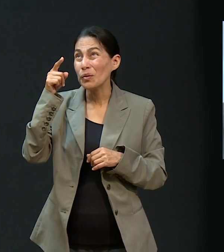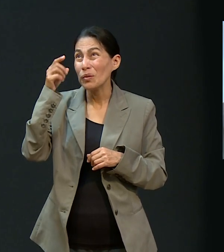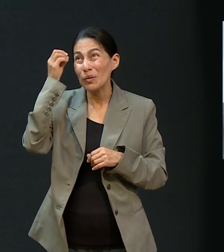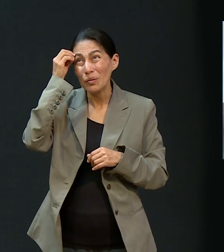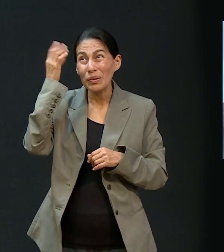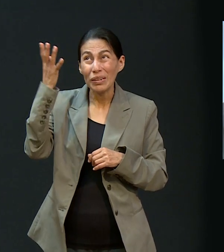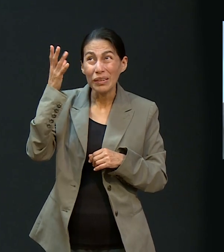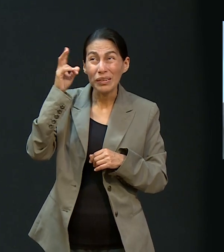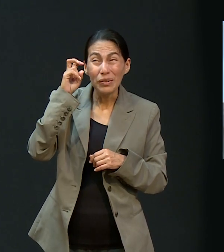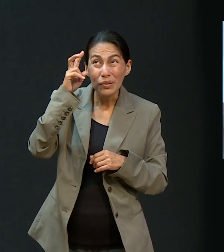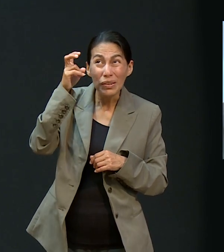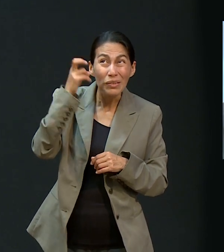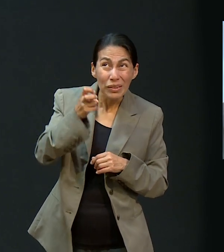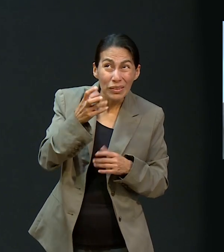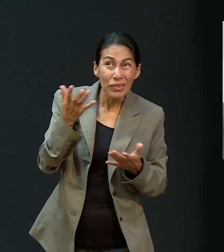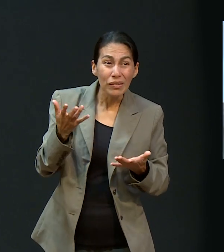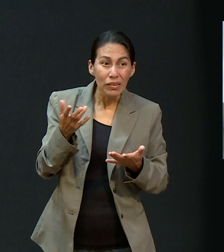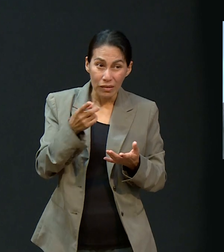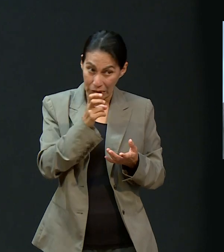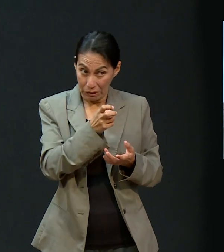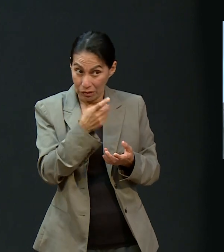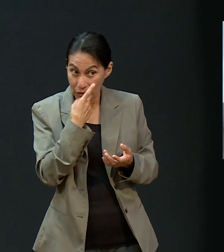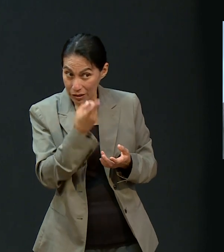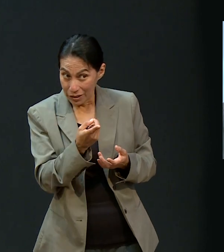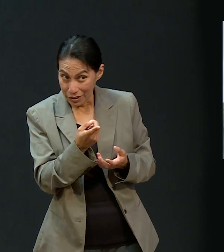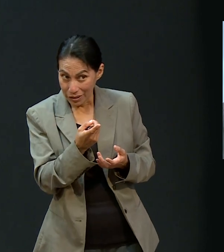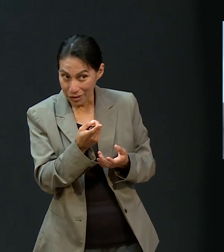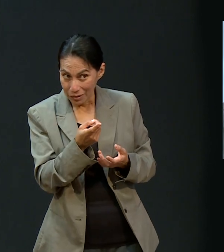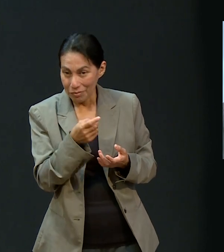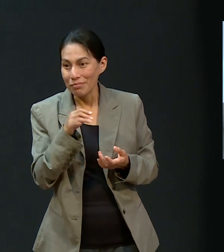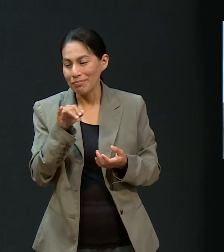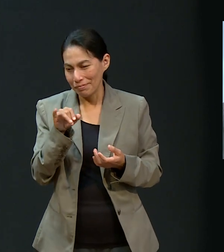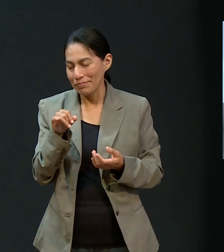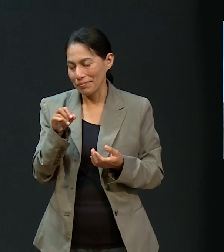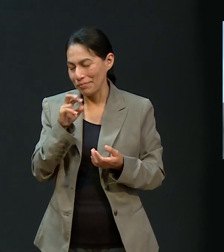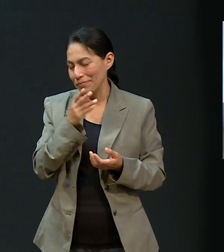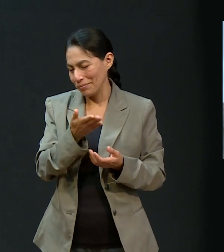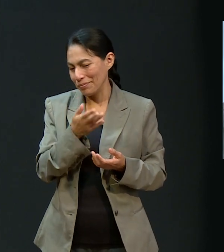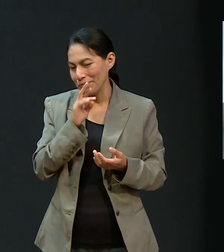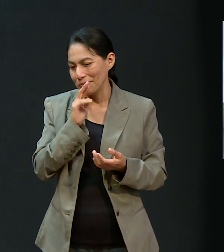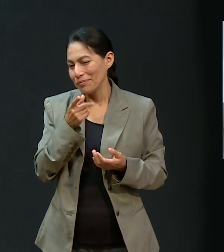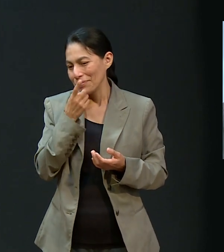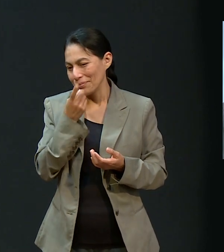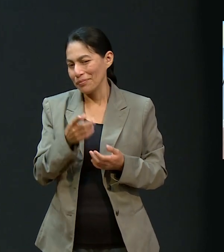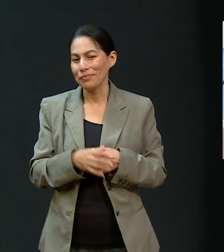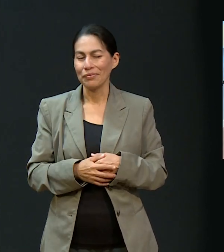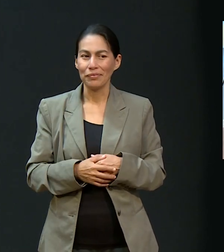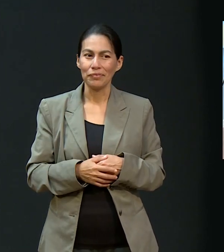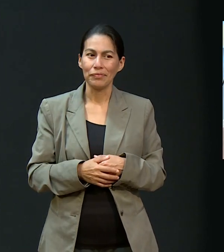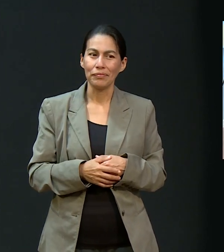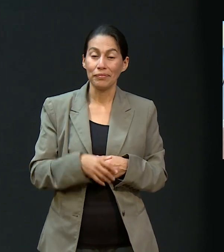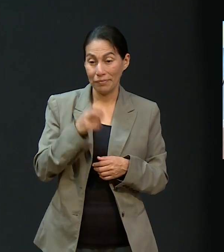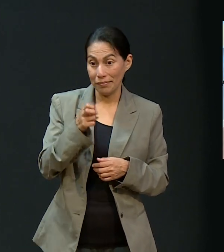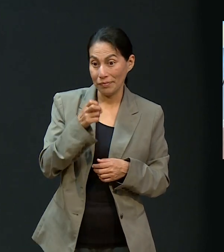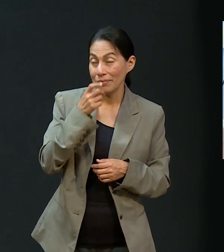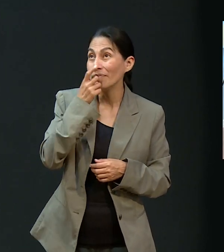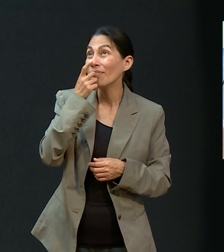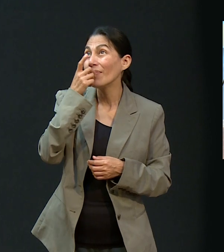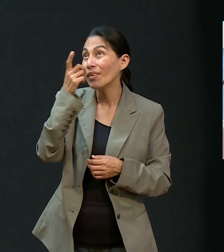¿será que tú no te has olvidado de este sueño? Algo así. Usted lo dijo mejor que yo,